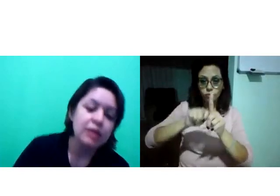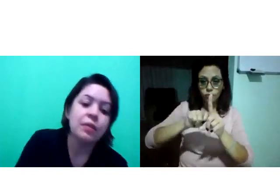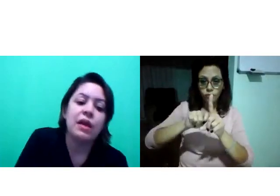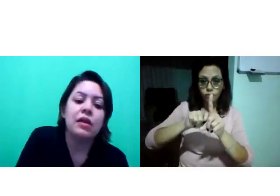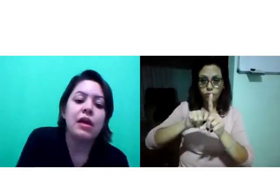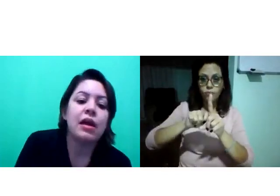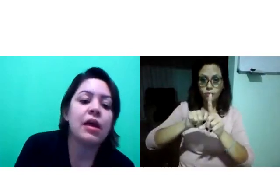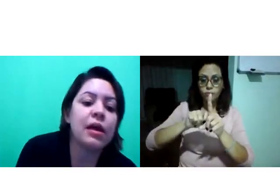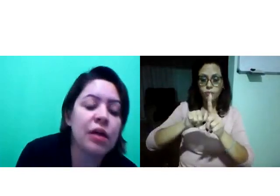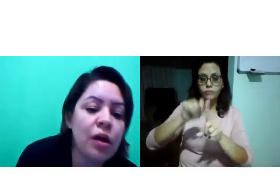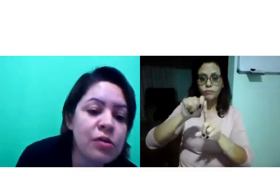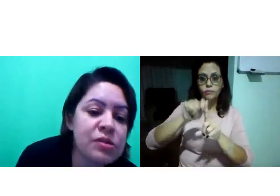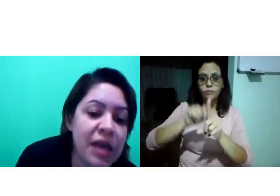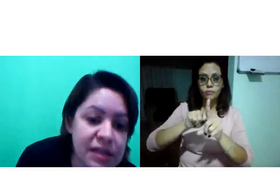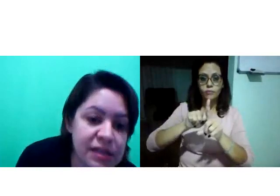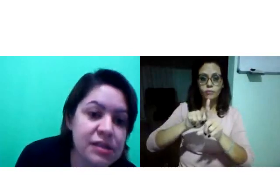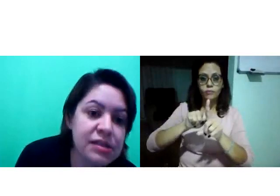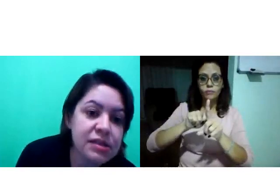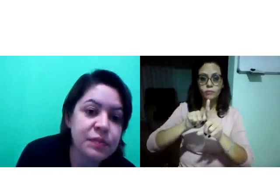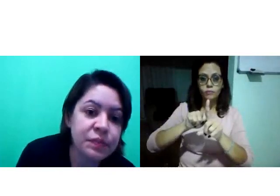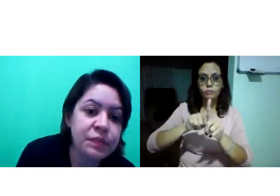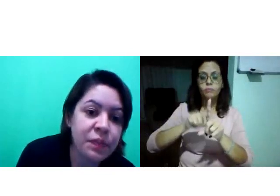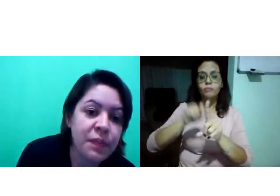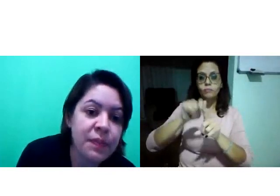também, os meses.